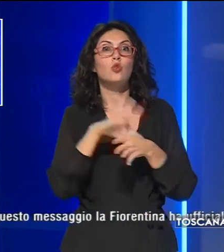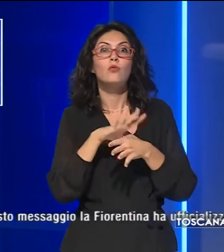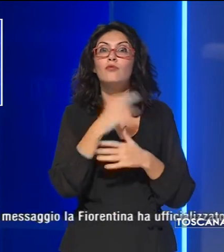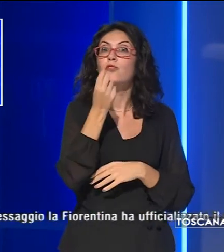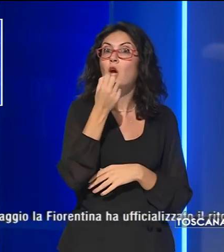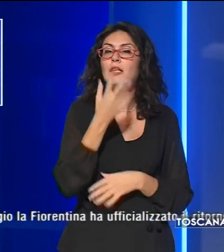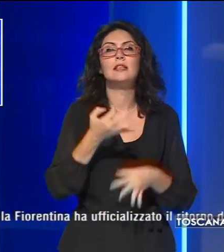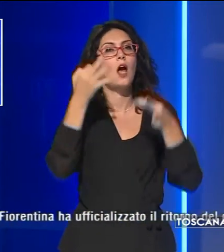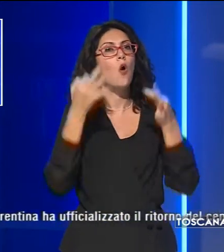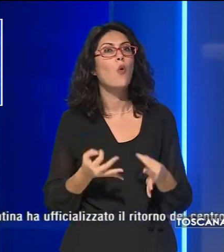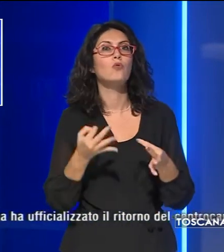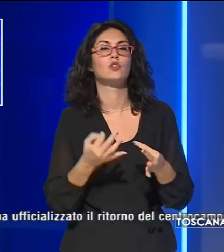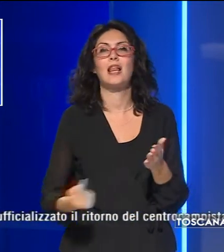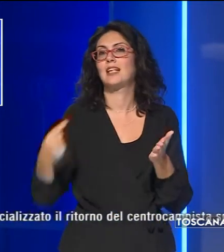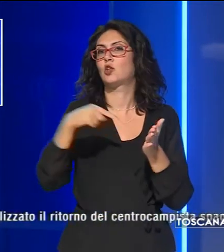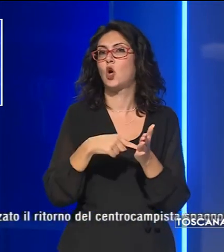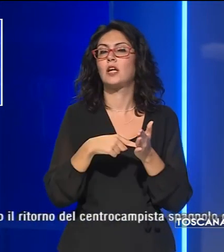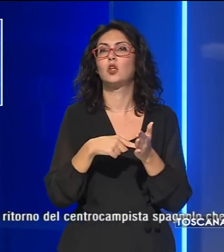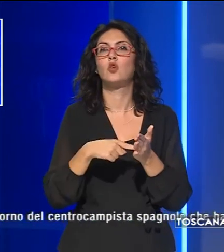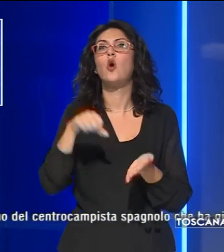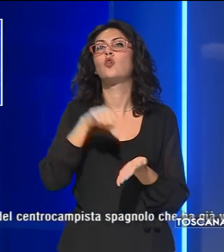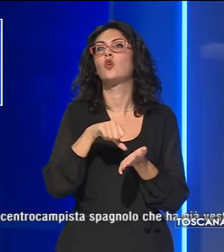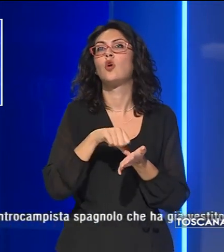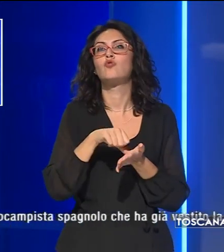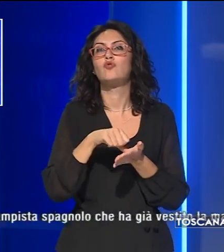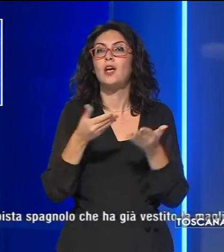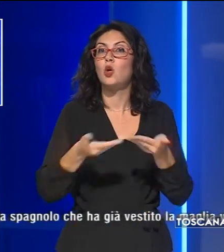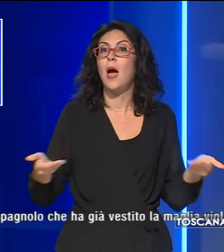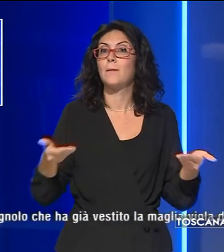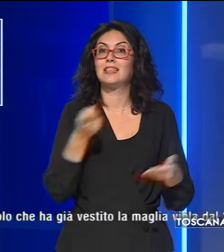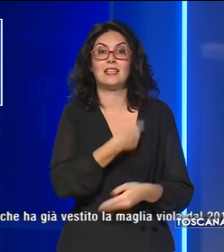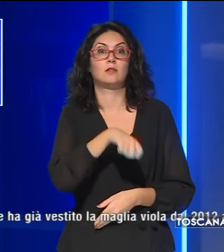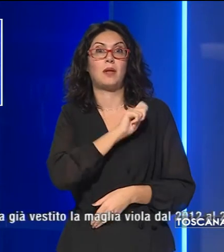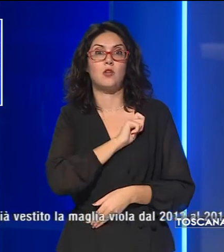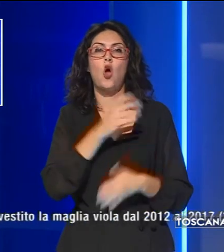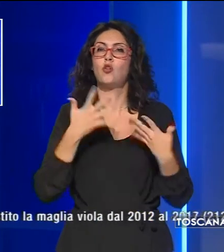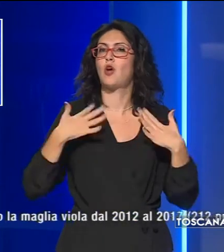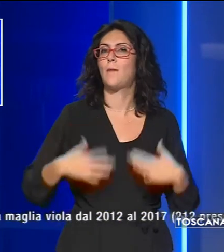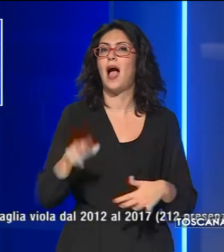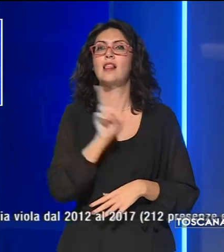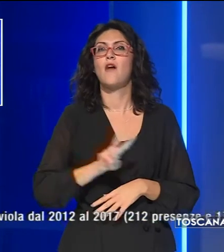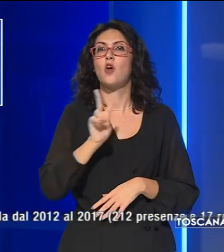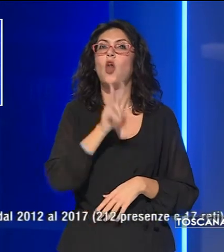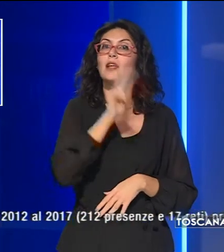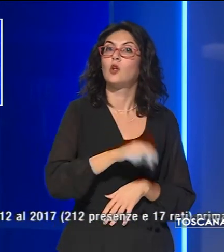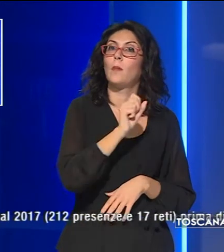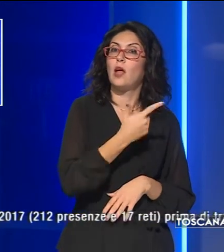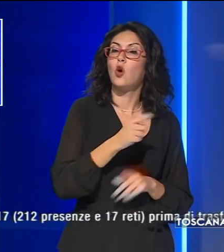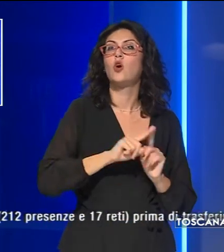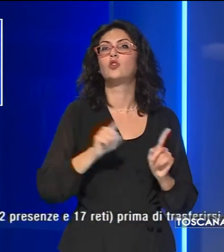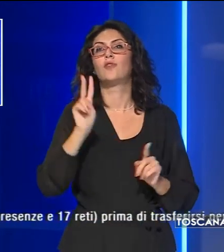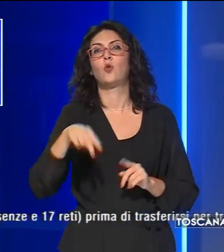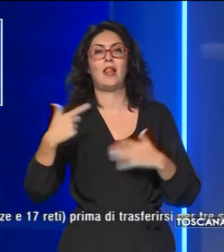ufficializzato il ritorno del centrocampista spagnolo che ha già vestito la maglia viola dal 2012 al